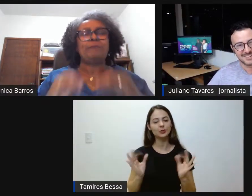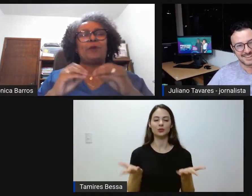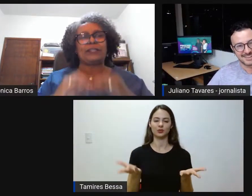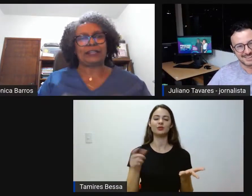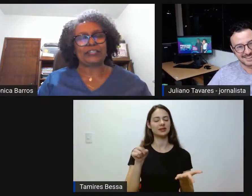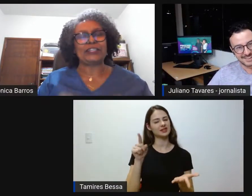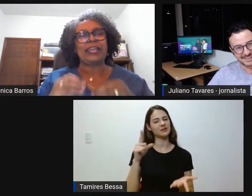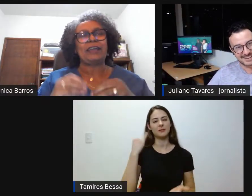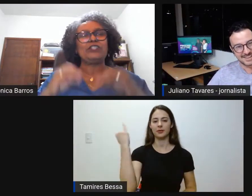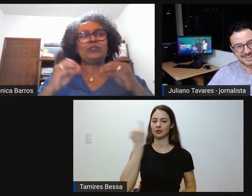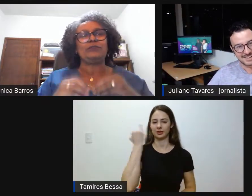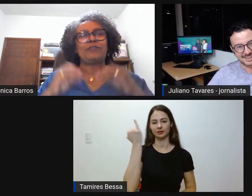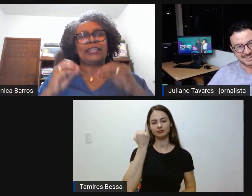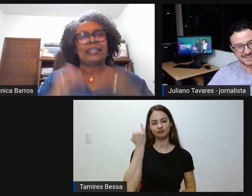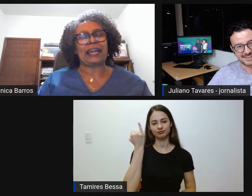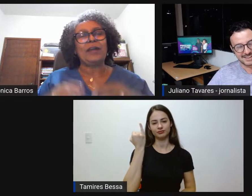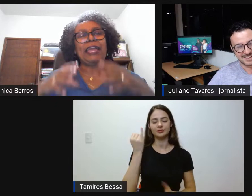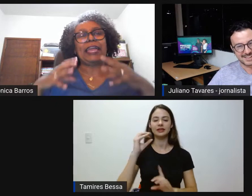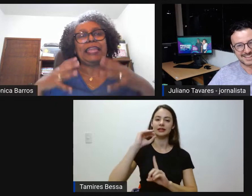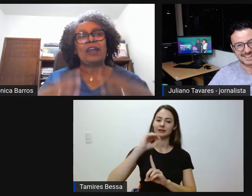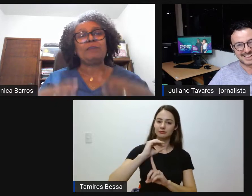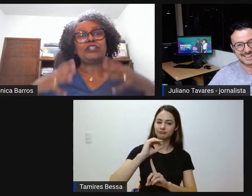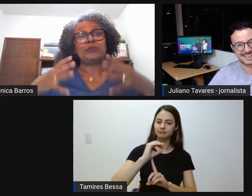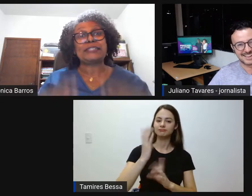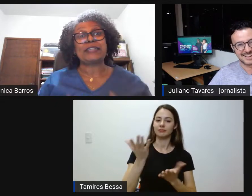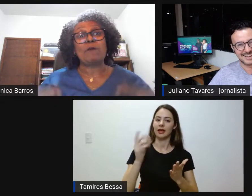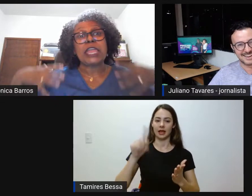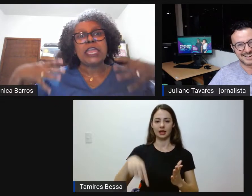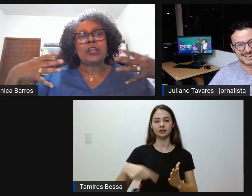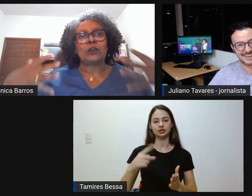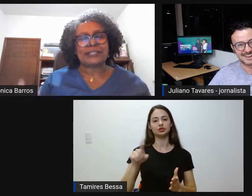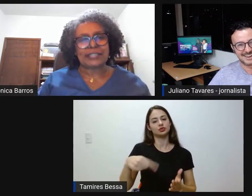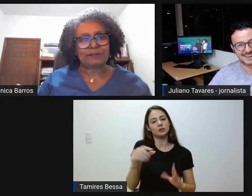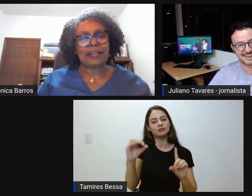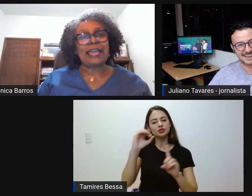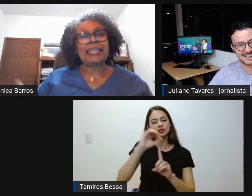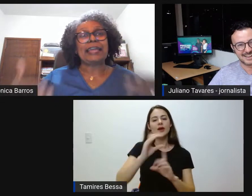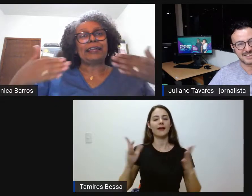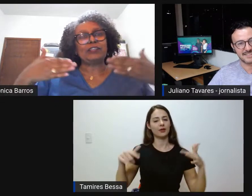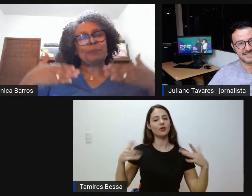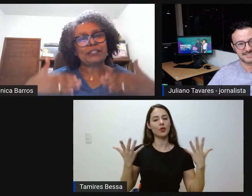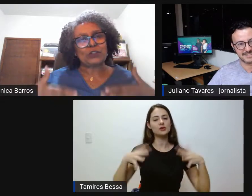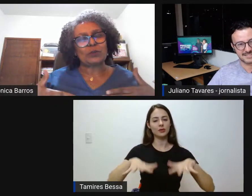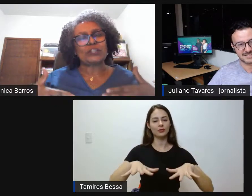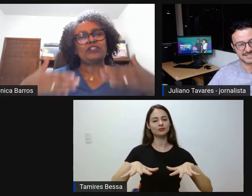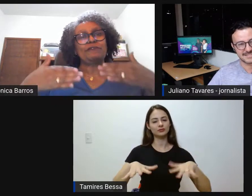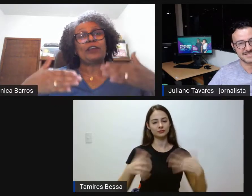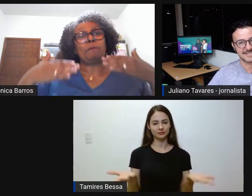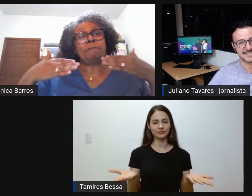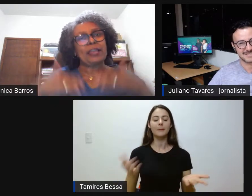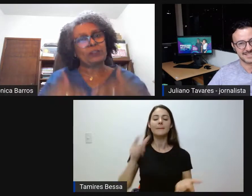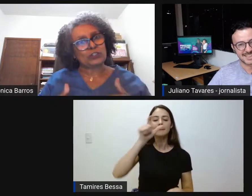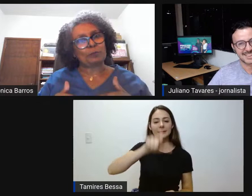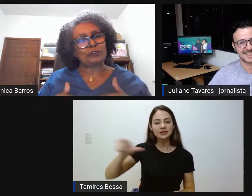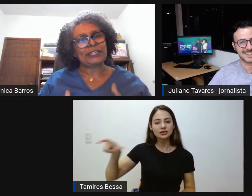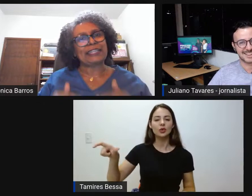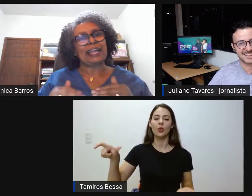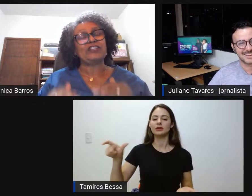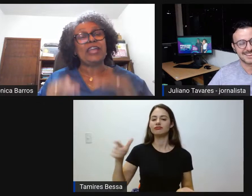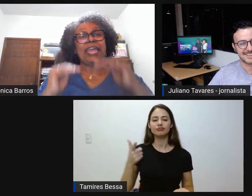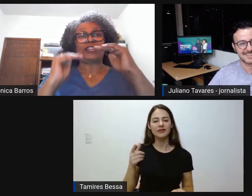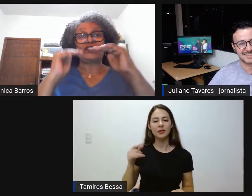muito importante, né? O Instituto Federal, ele é uma instituição inclusiva, e aquelas pessoas que tiveram menos